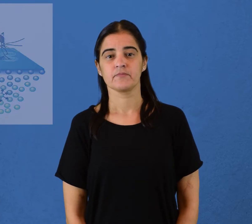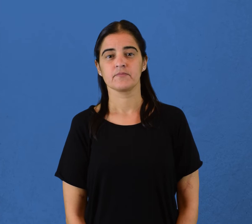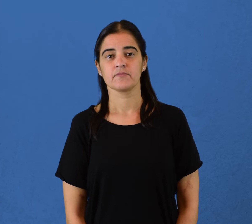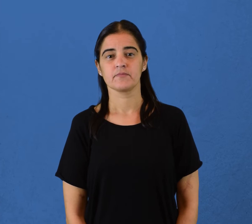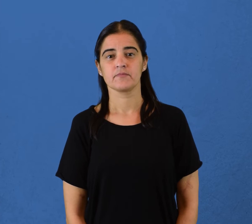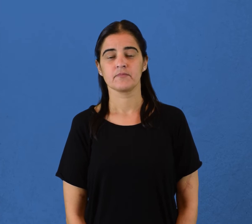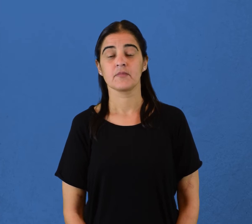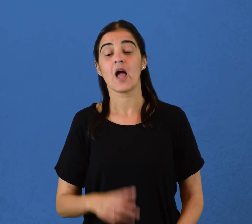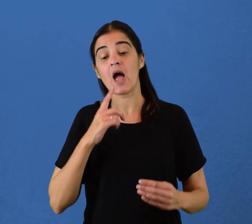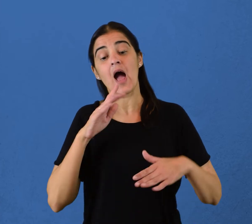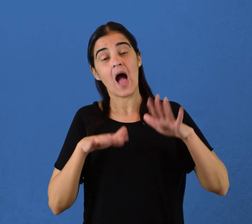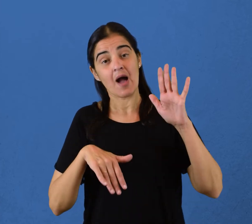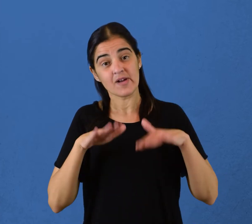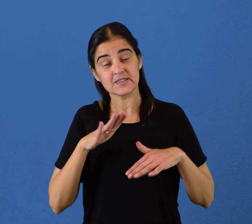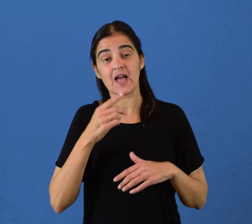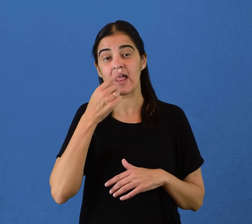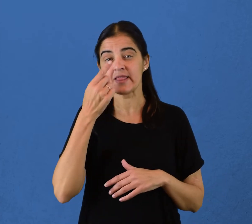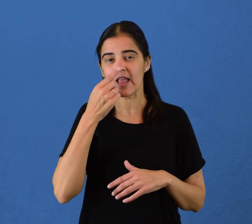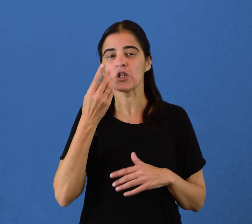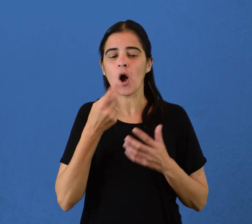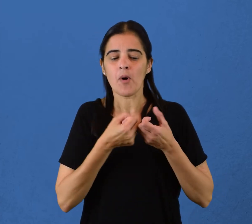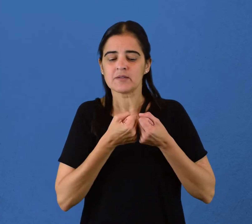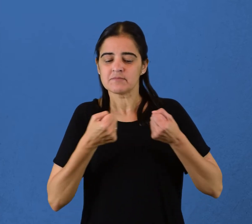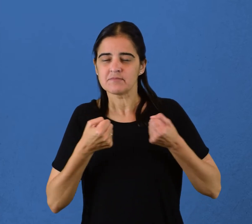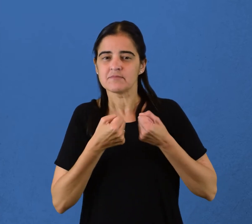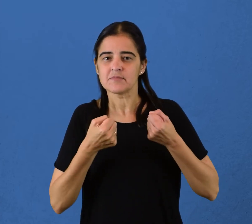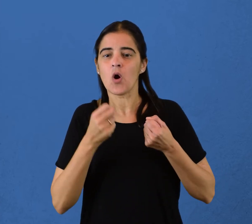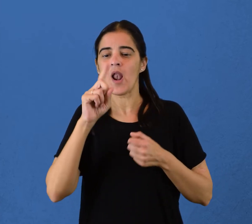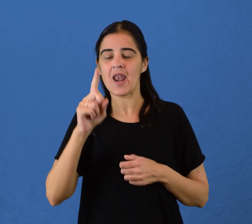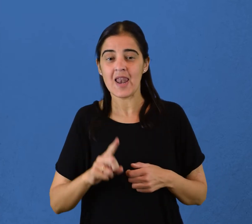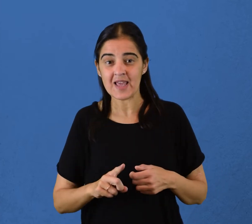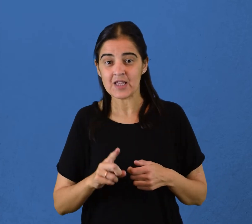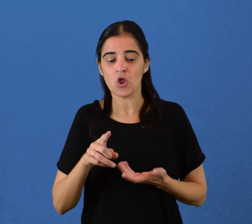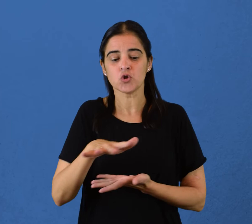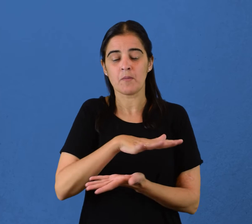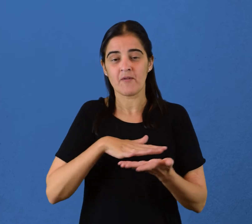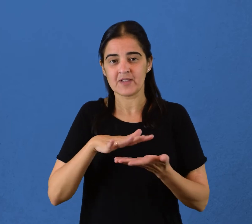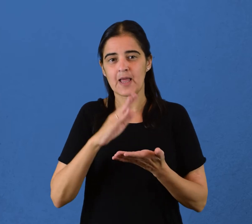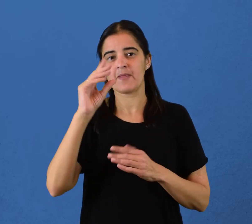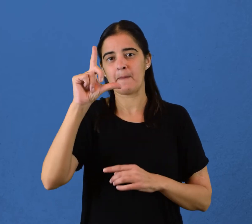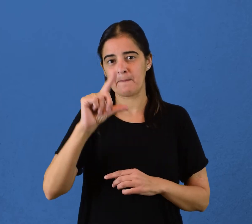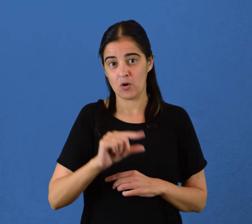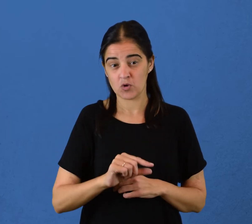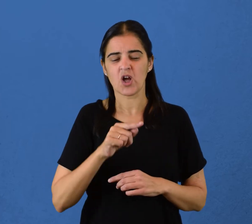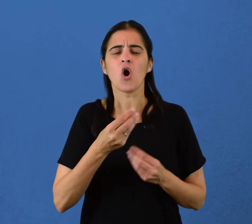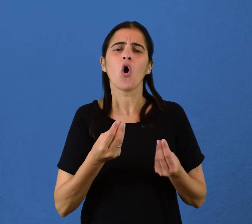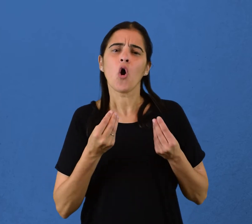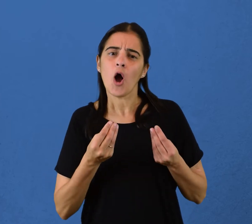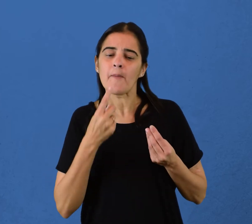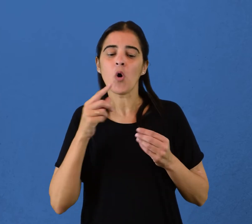A veces interesa disminuir la tensión superficial de un líquido. Esto se logra usando sustancias que disminuyen la